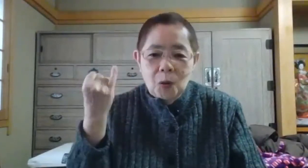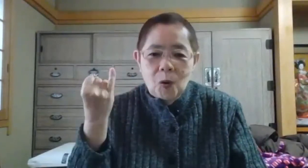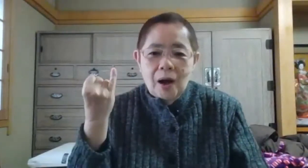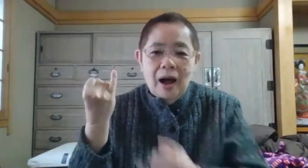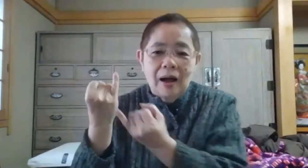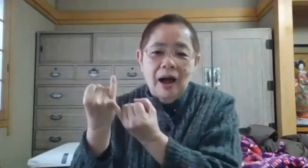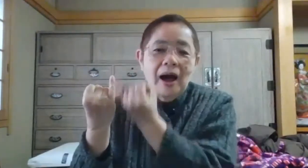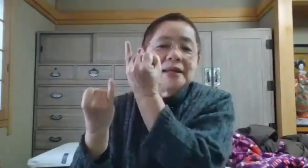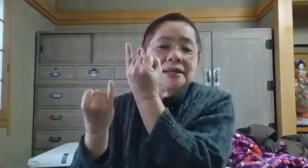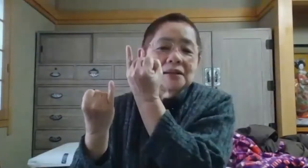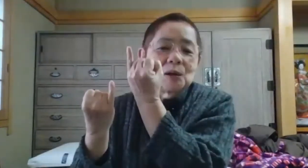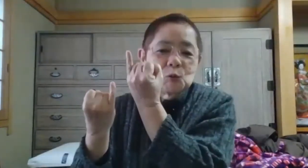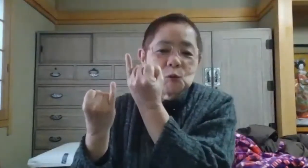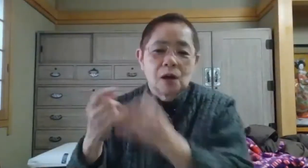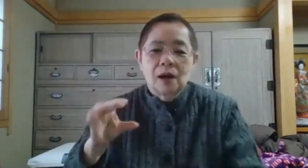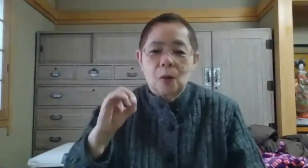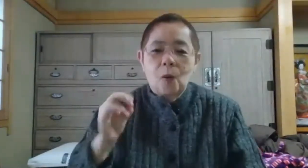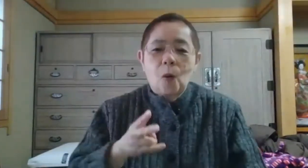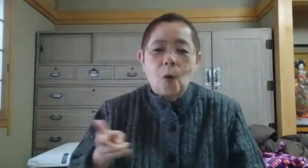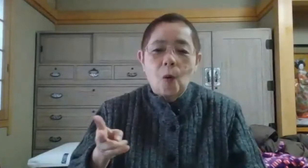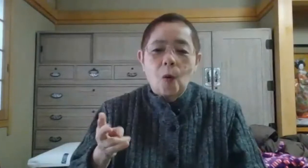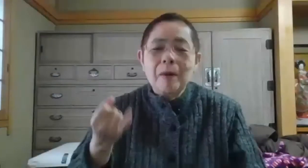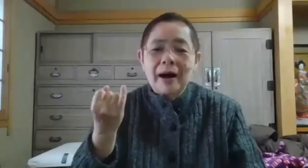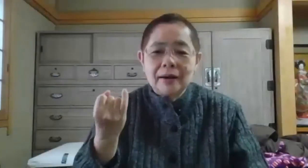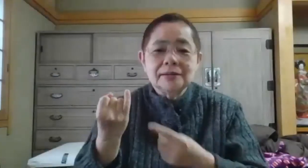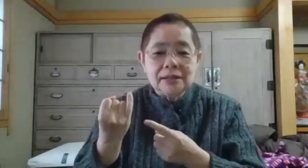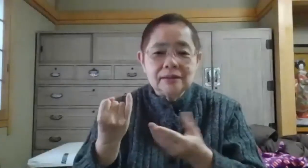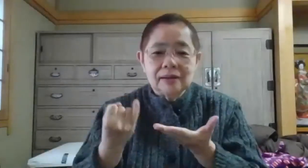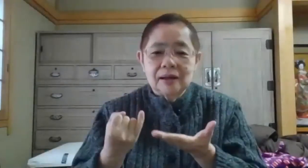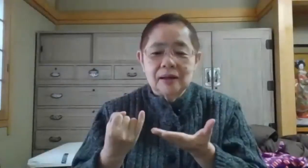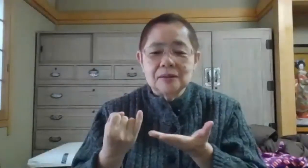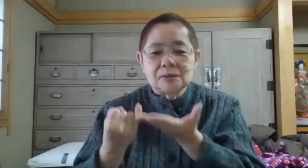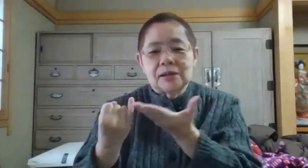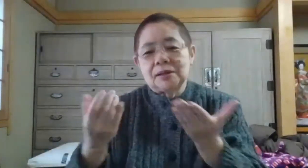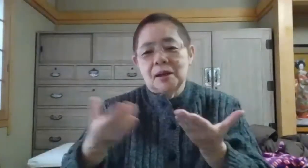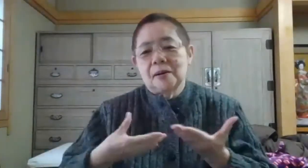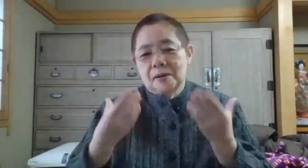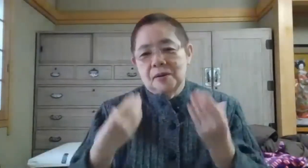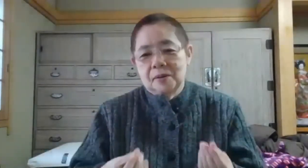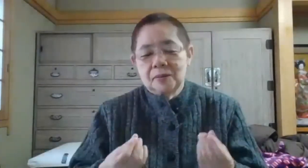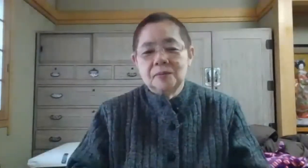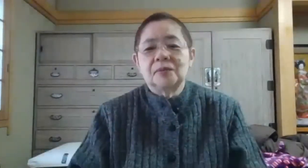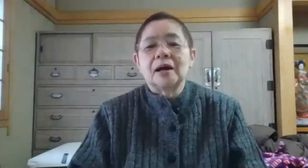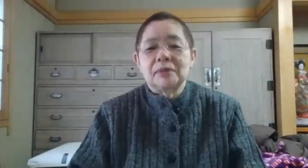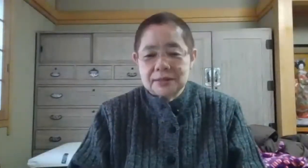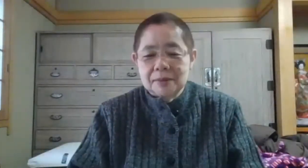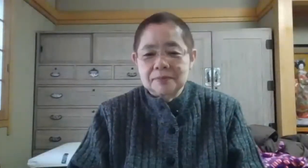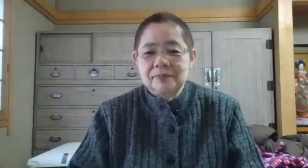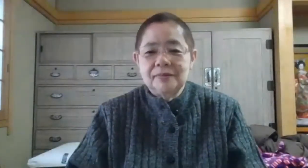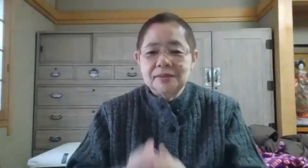姉にあたるおばに育ててもらいましたじゃあ